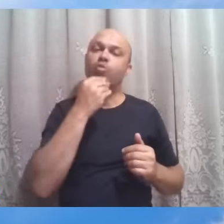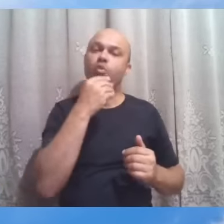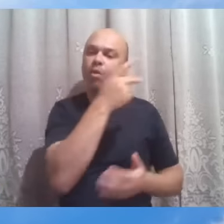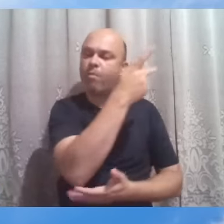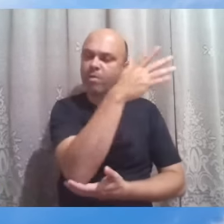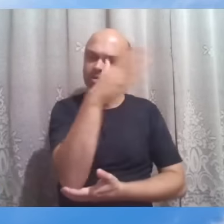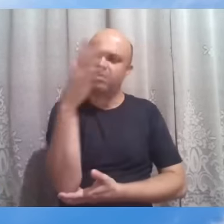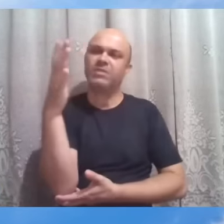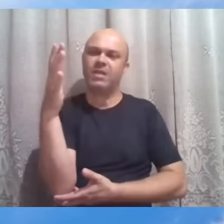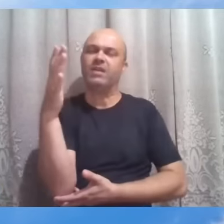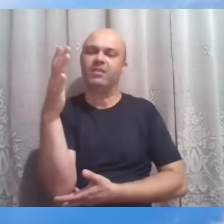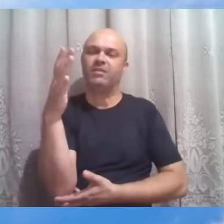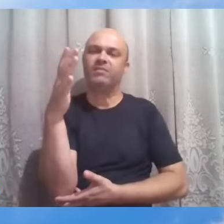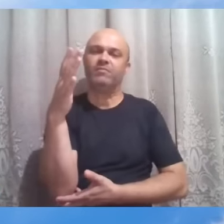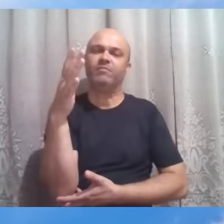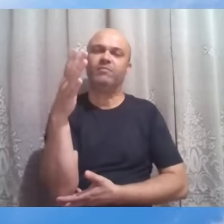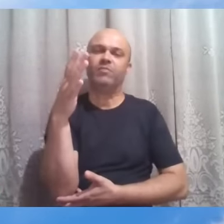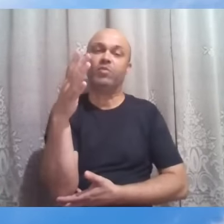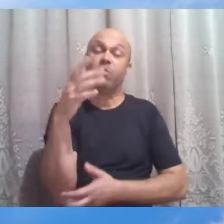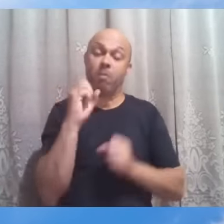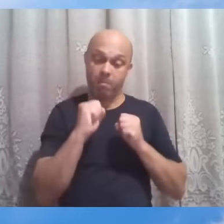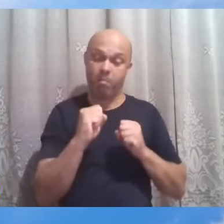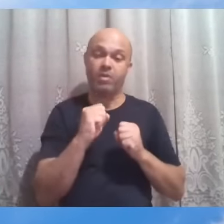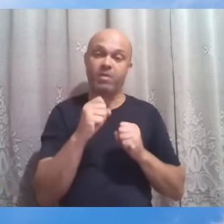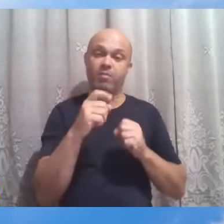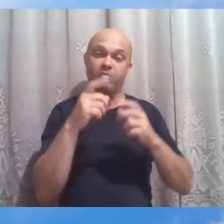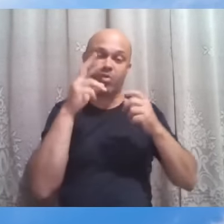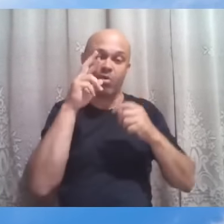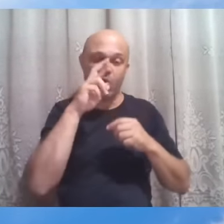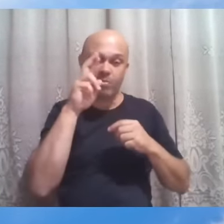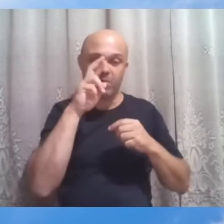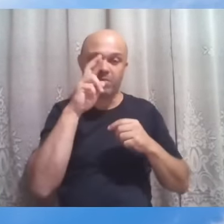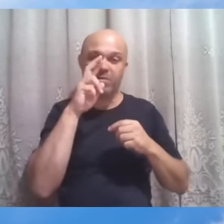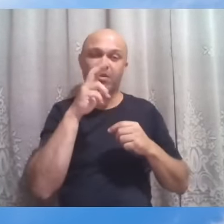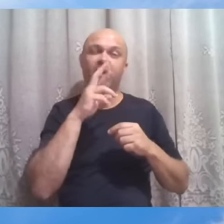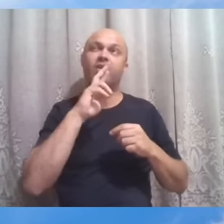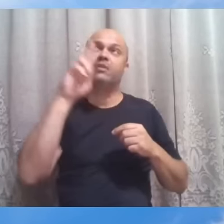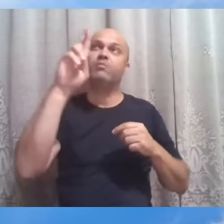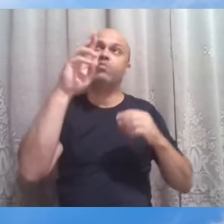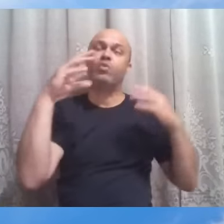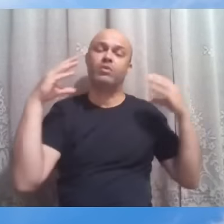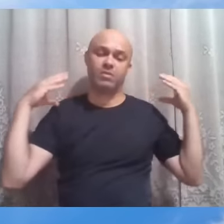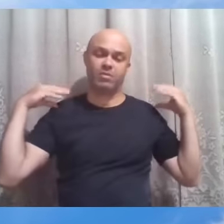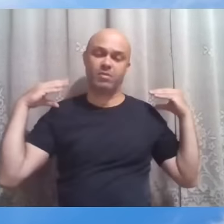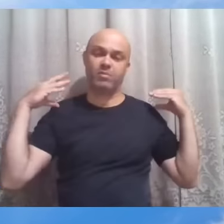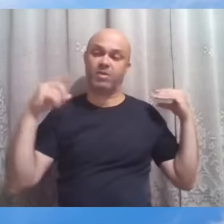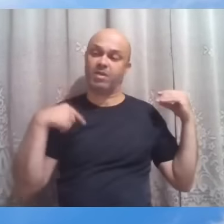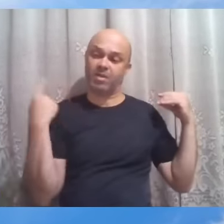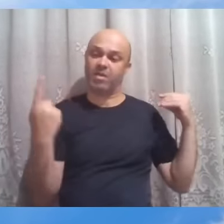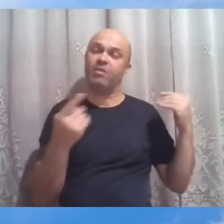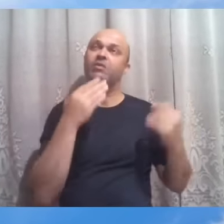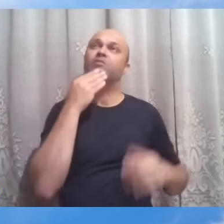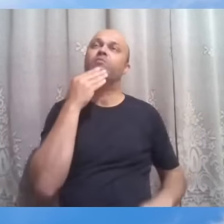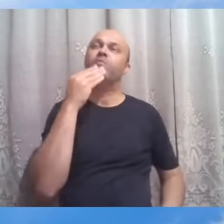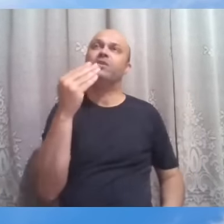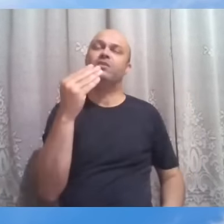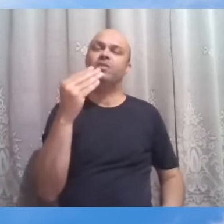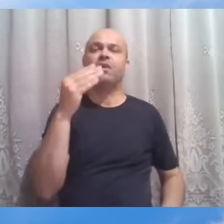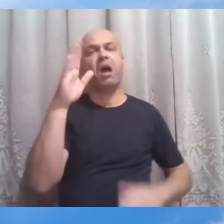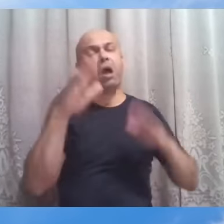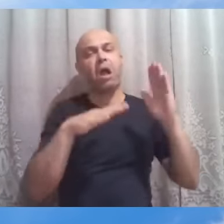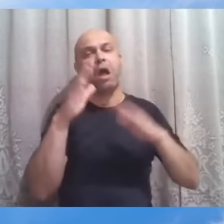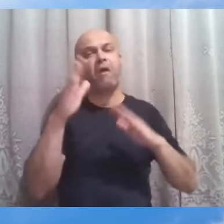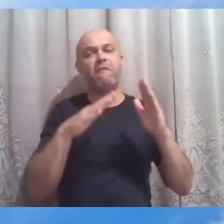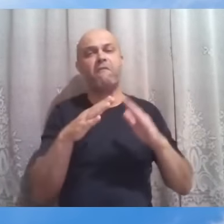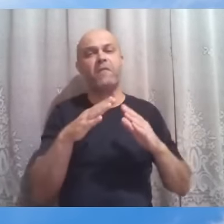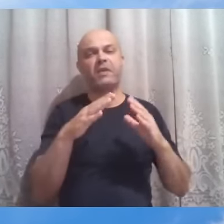inferiores, podemos observar que as respostas dos anjos às nossas próprias súplicas nem sempre podem ser